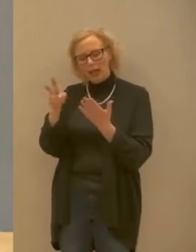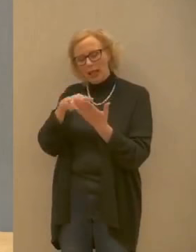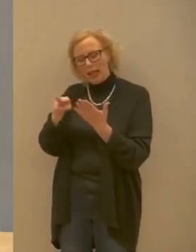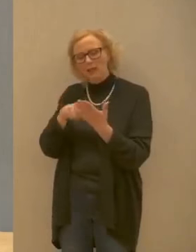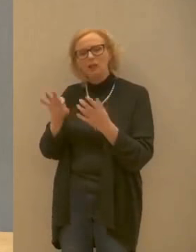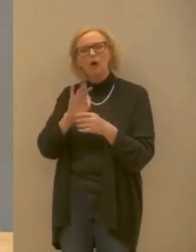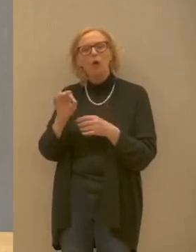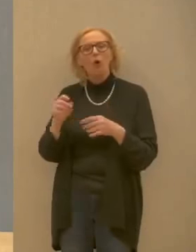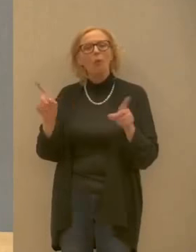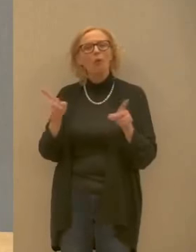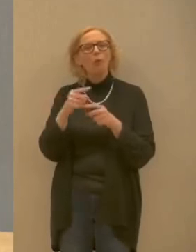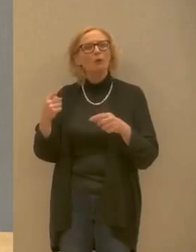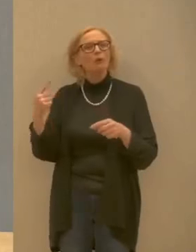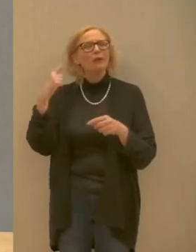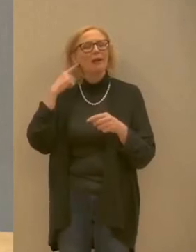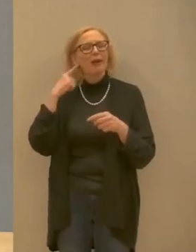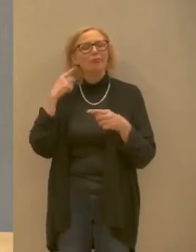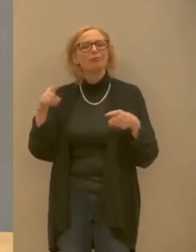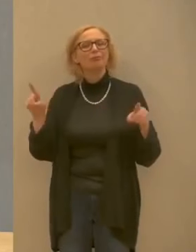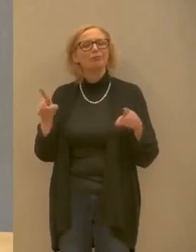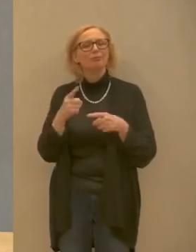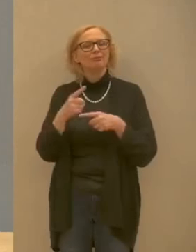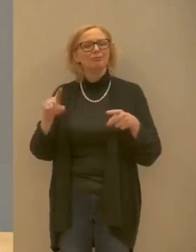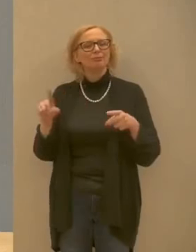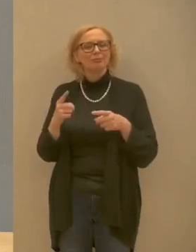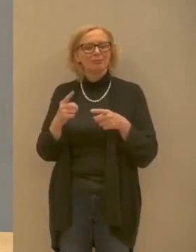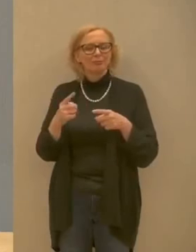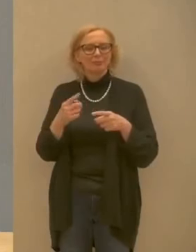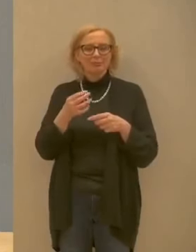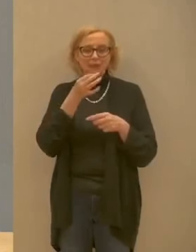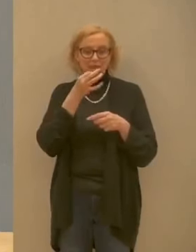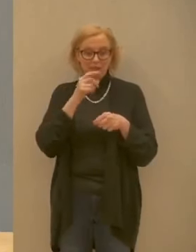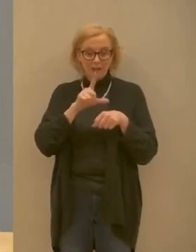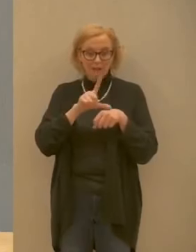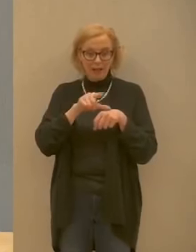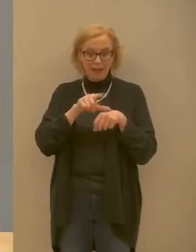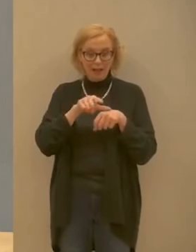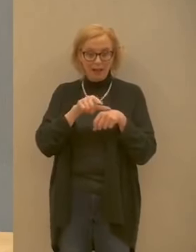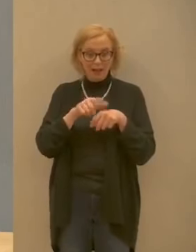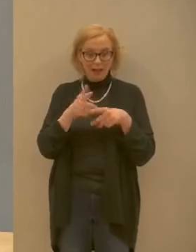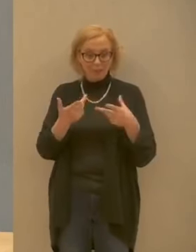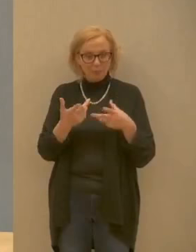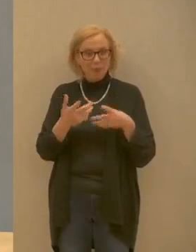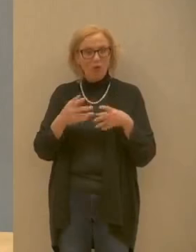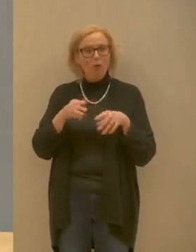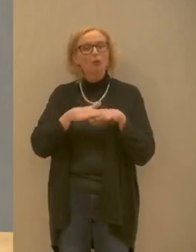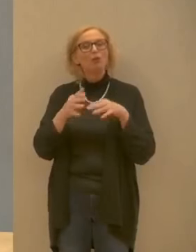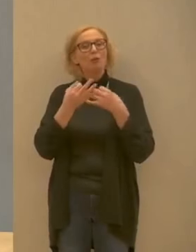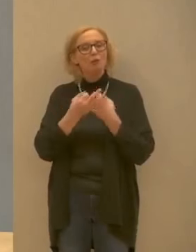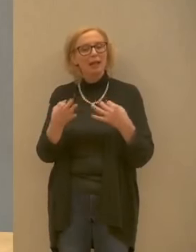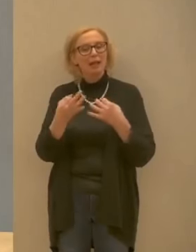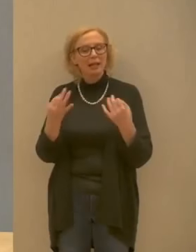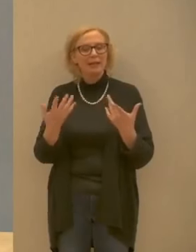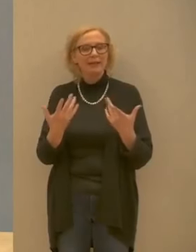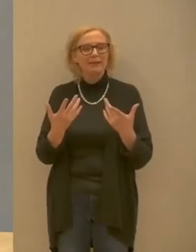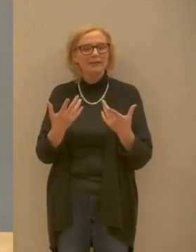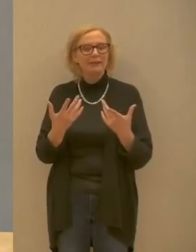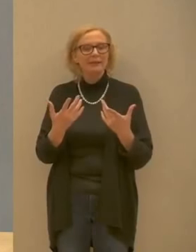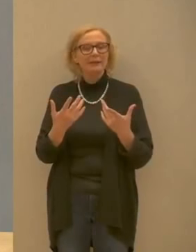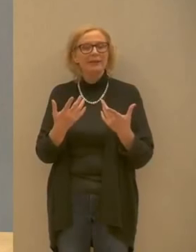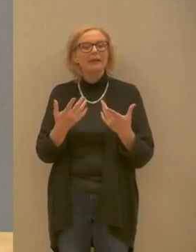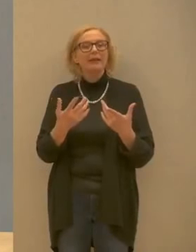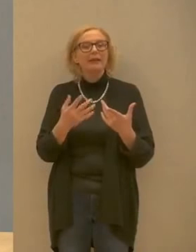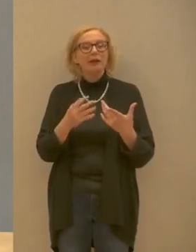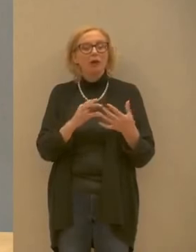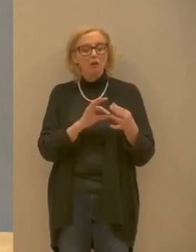musica ovvero si a cercare di occupare il tempo per contrastare quegli elementi che potrebbero danneggiare la